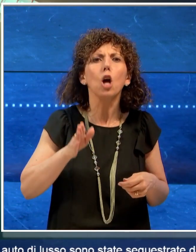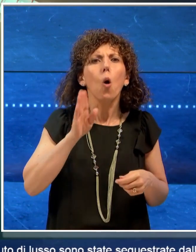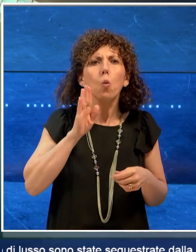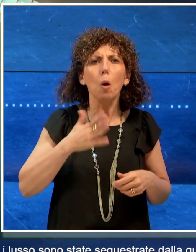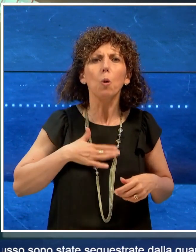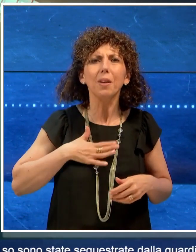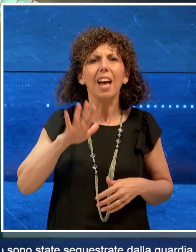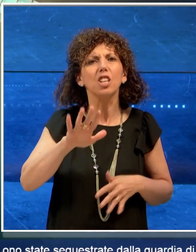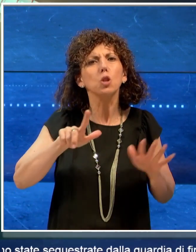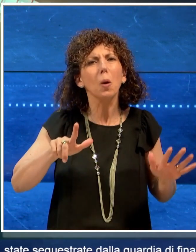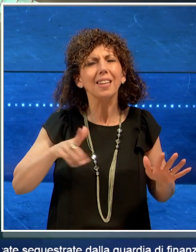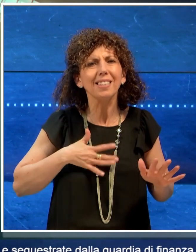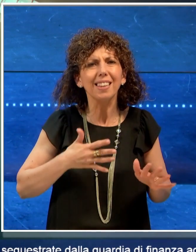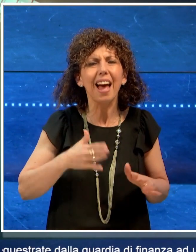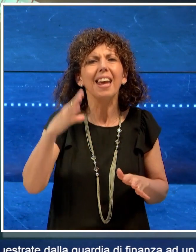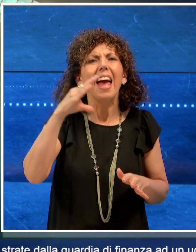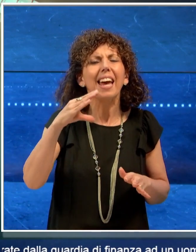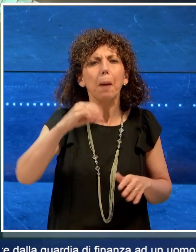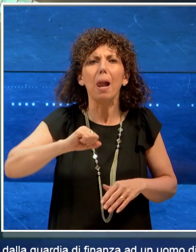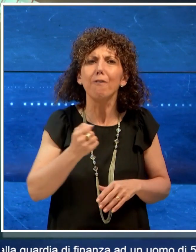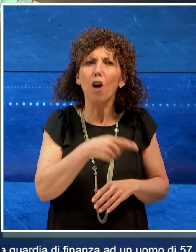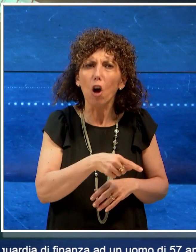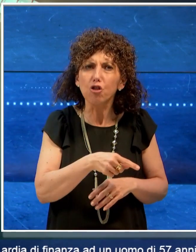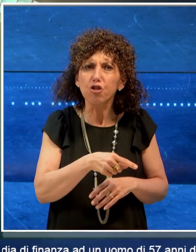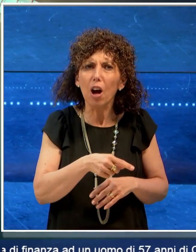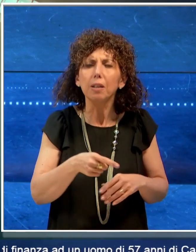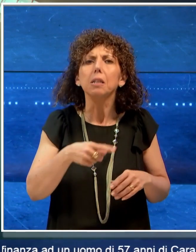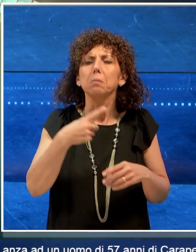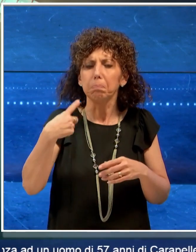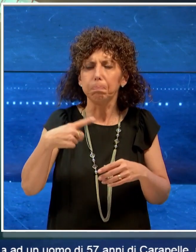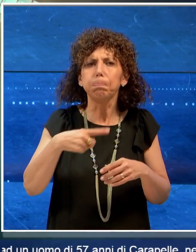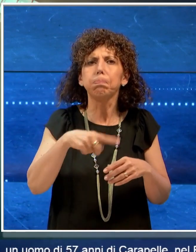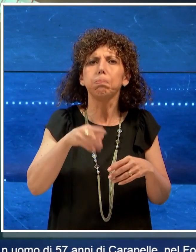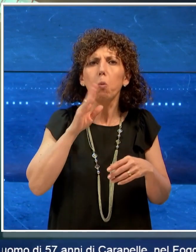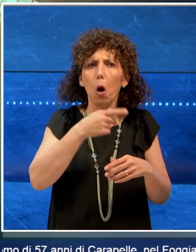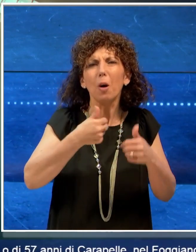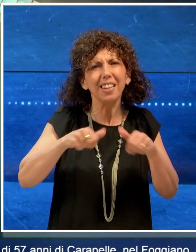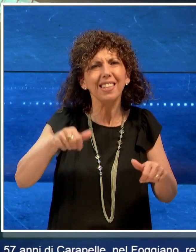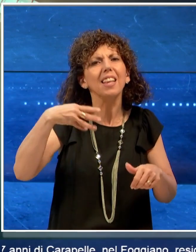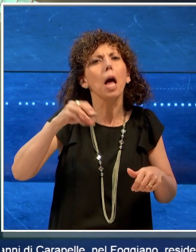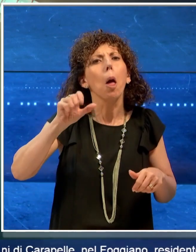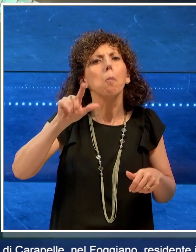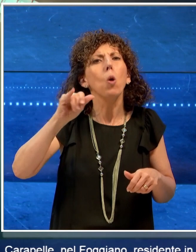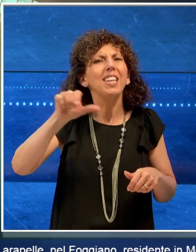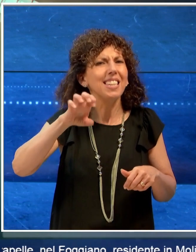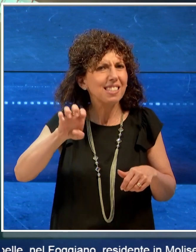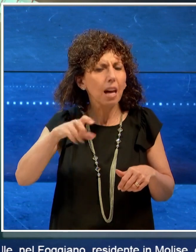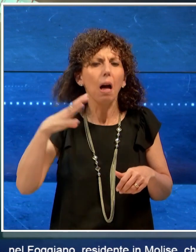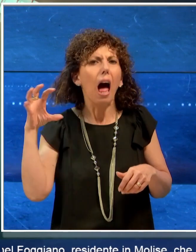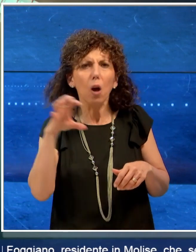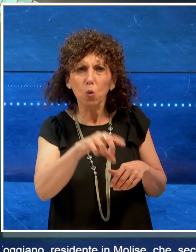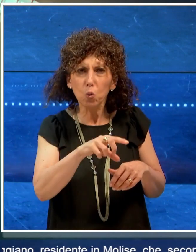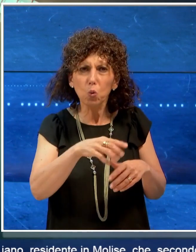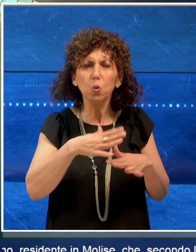di Carrapelle nel Foggiano, residente in Molise, che, secondo l'accusa, avrebbe